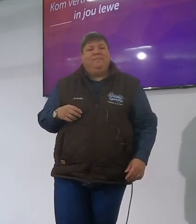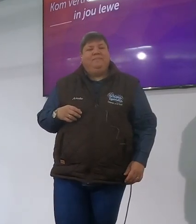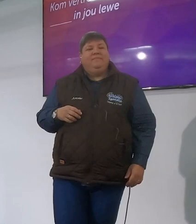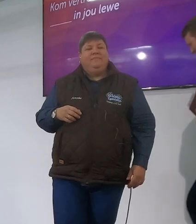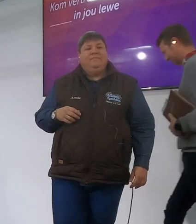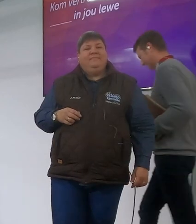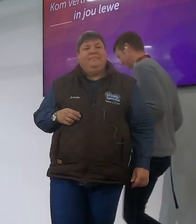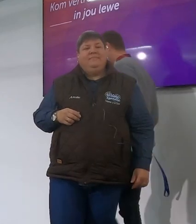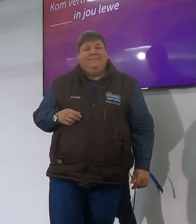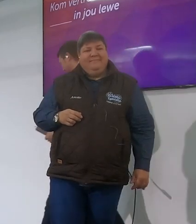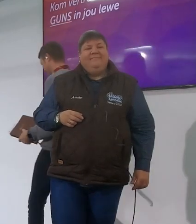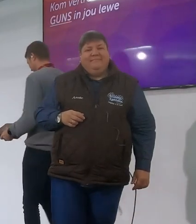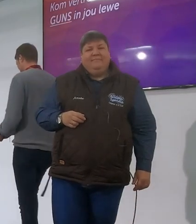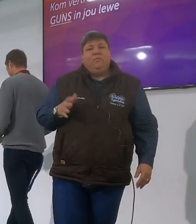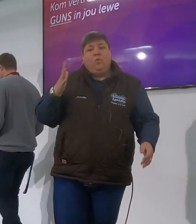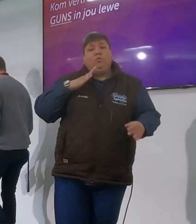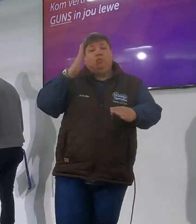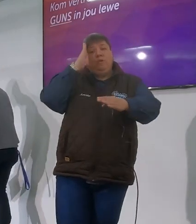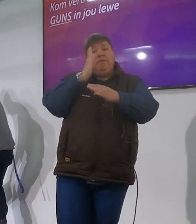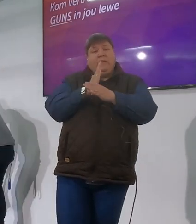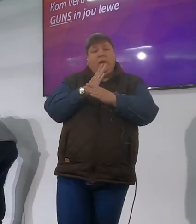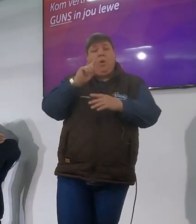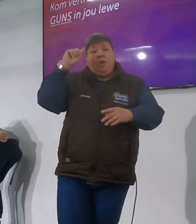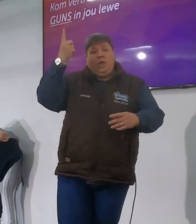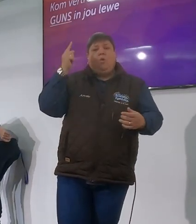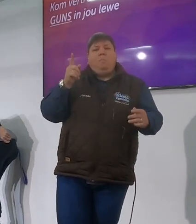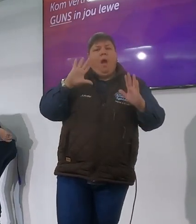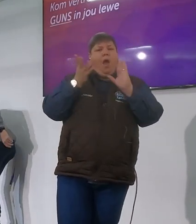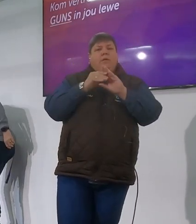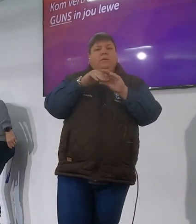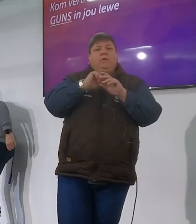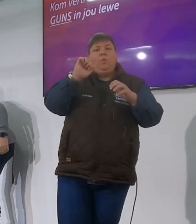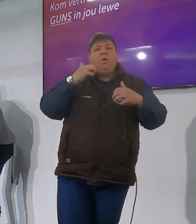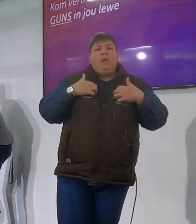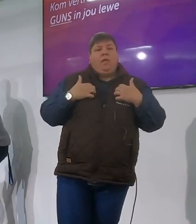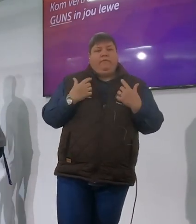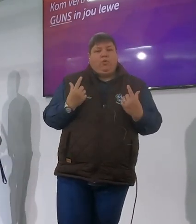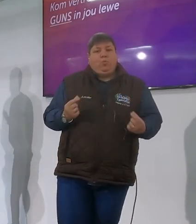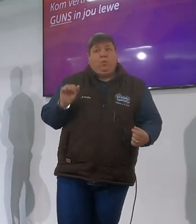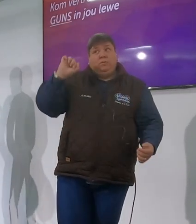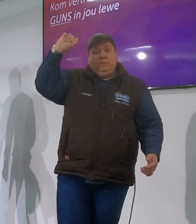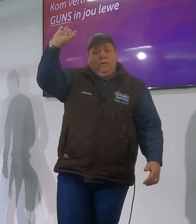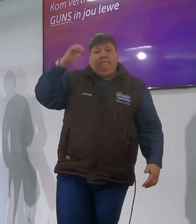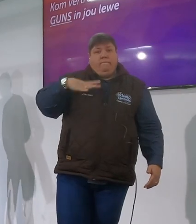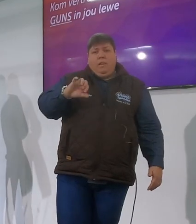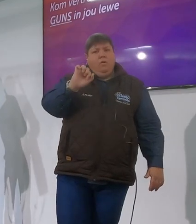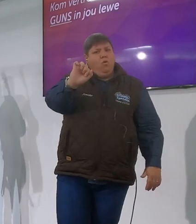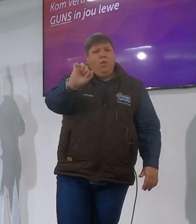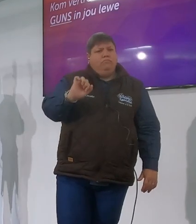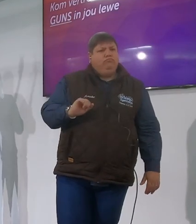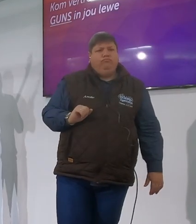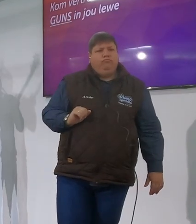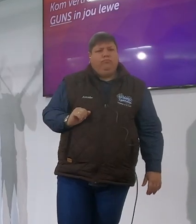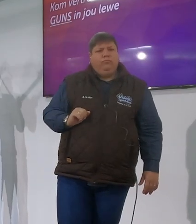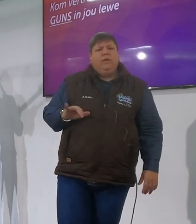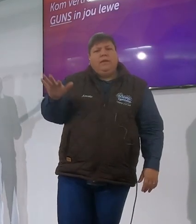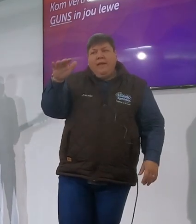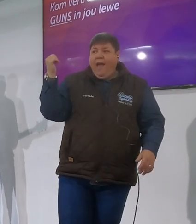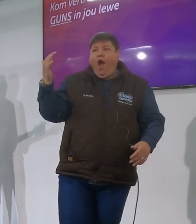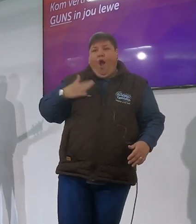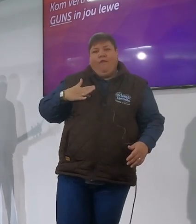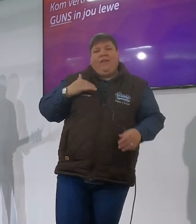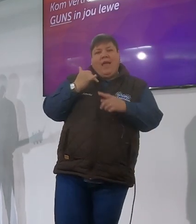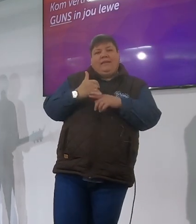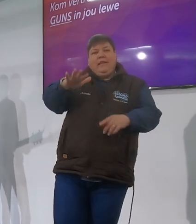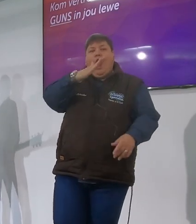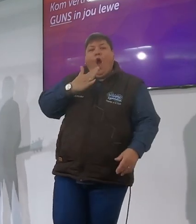hier is die laatste ene ons moet die jyre vertrouw vir gins in ons leven sy gins op die einde van die dag ek wil graag jy jy moet van my hou dit sal daar allemaal